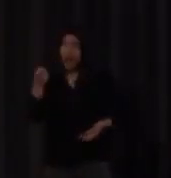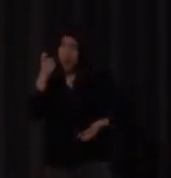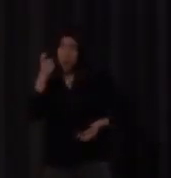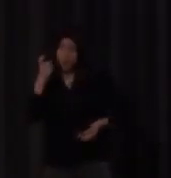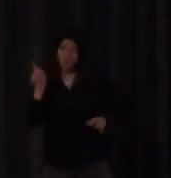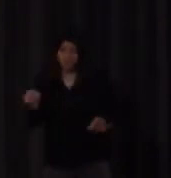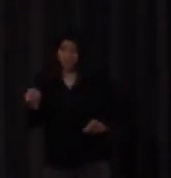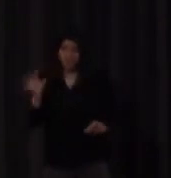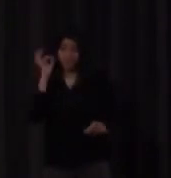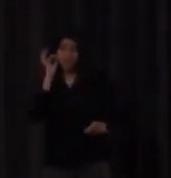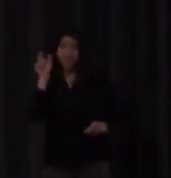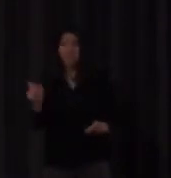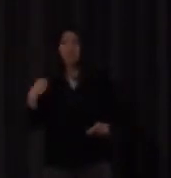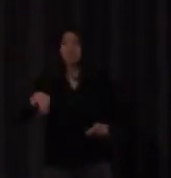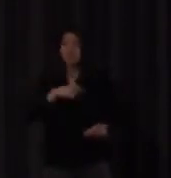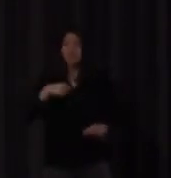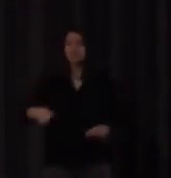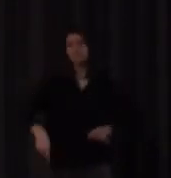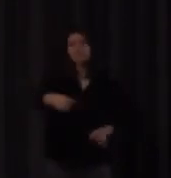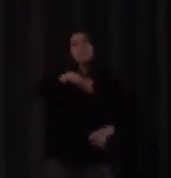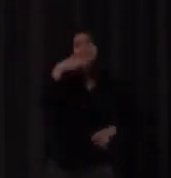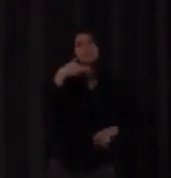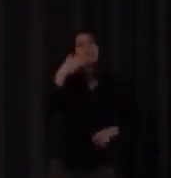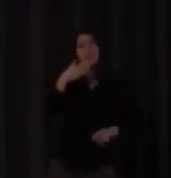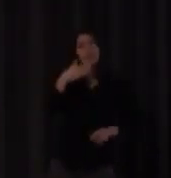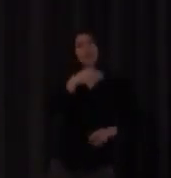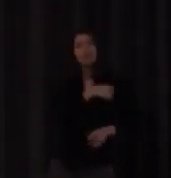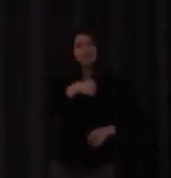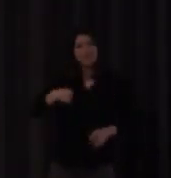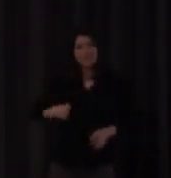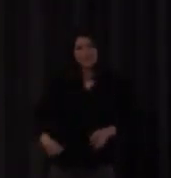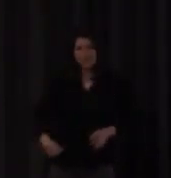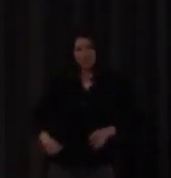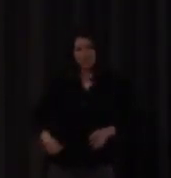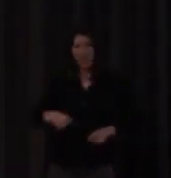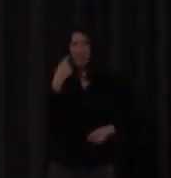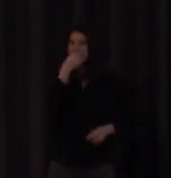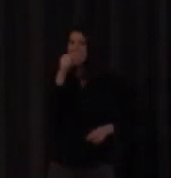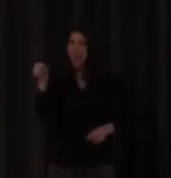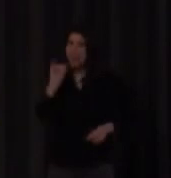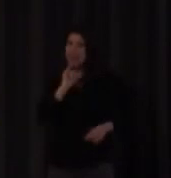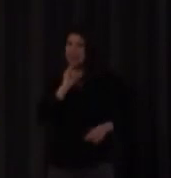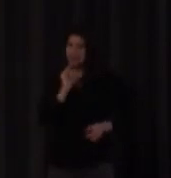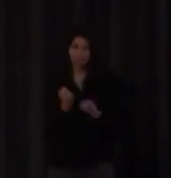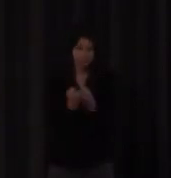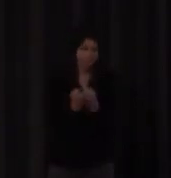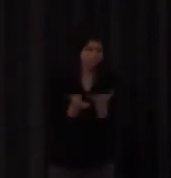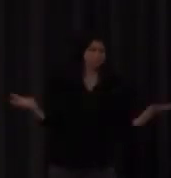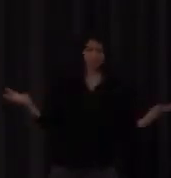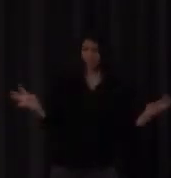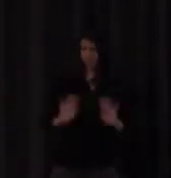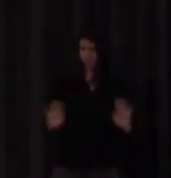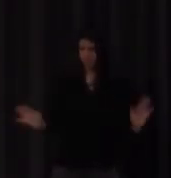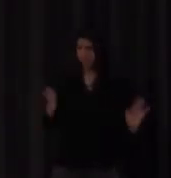bueno saben ustedes que los chinos utilizan un montón de dialectos mutuamente ininteligibles pero